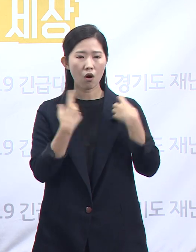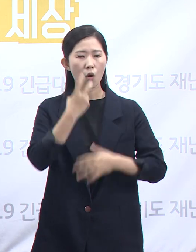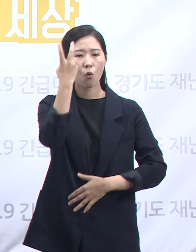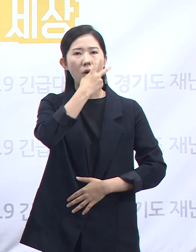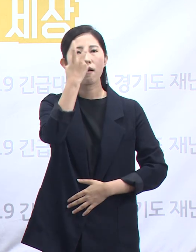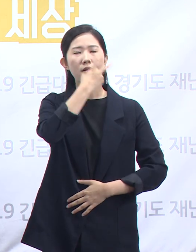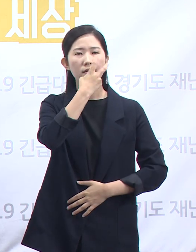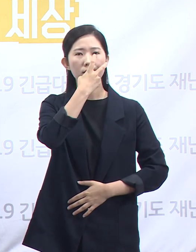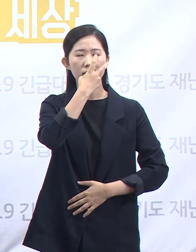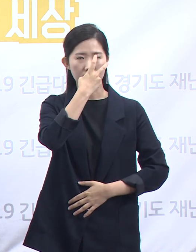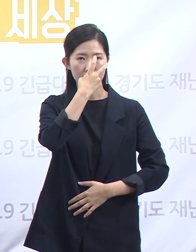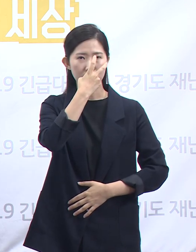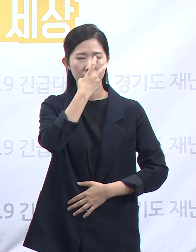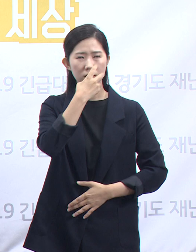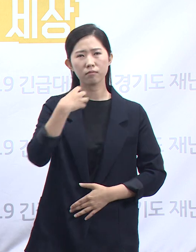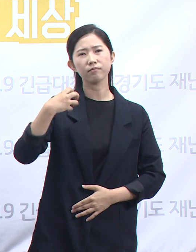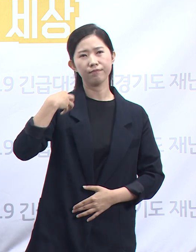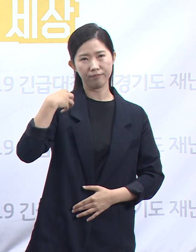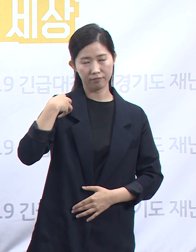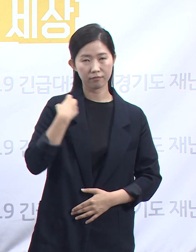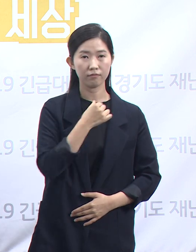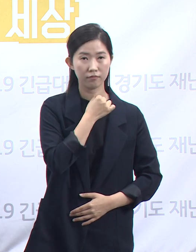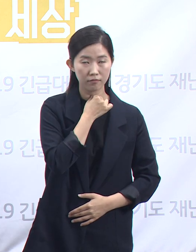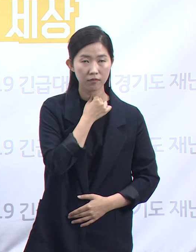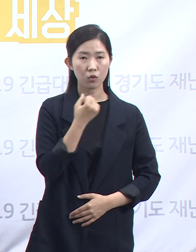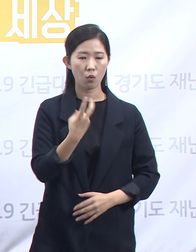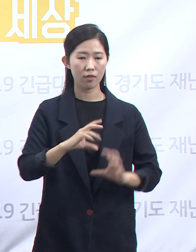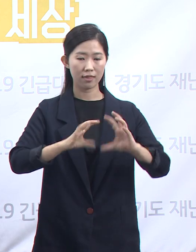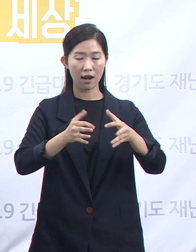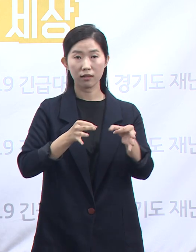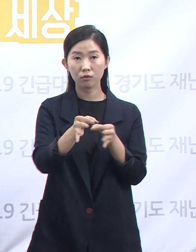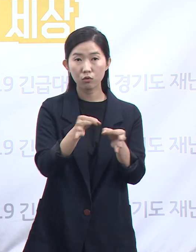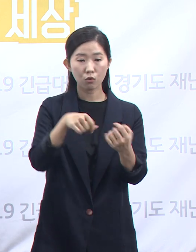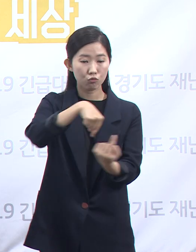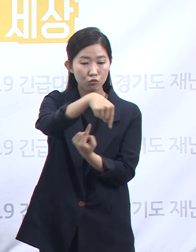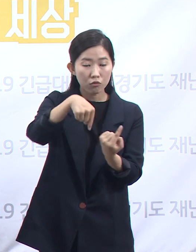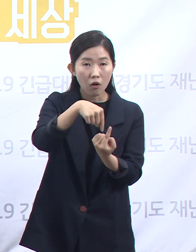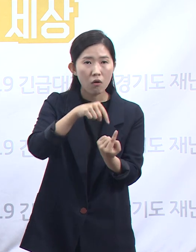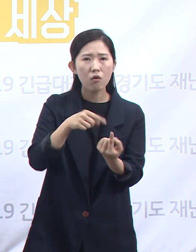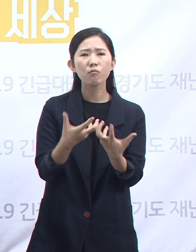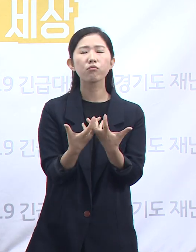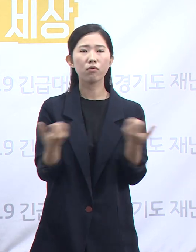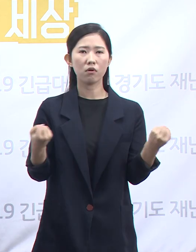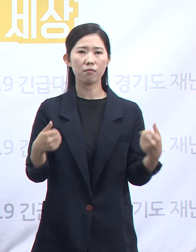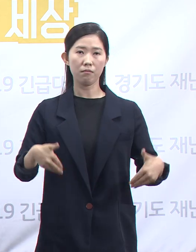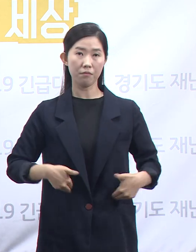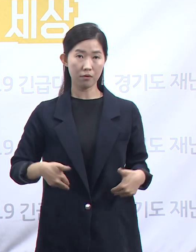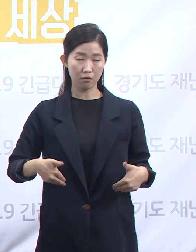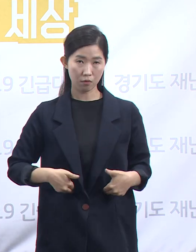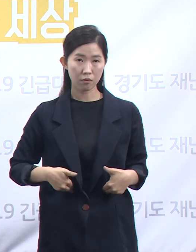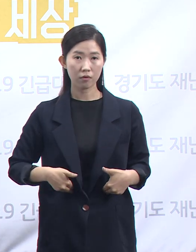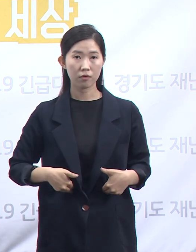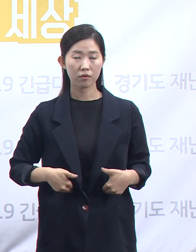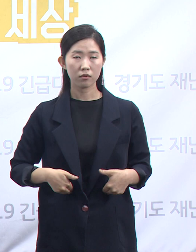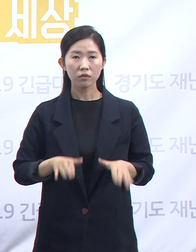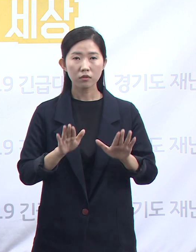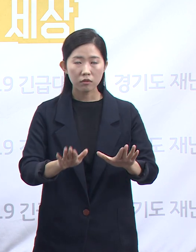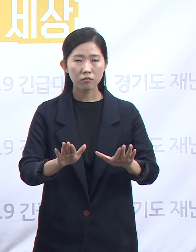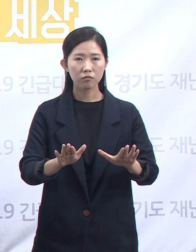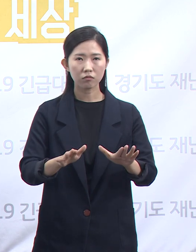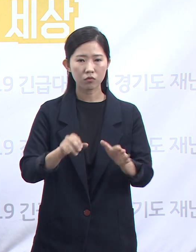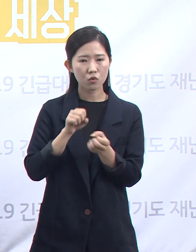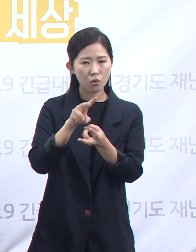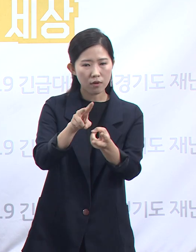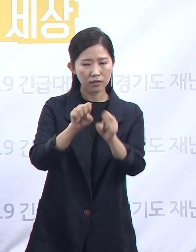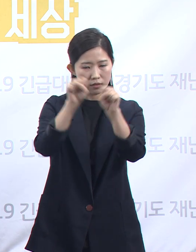자리매김하고 나라 장터 운영 역할은 분리하여 여러 조달시스템과 자율경쟁을 통해